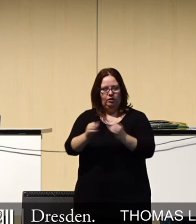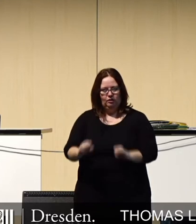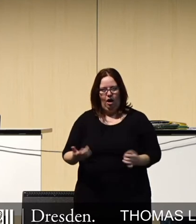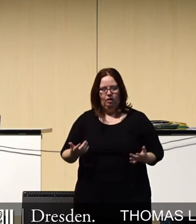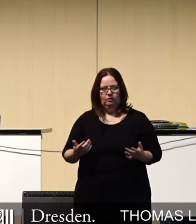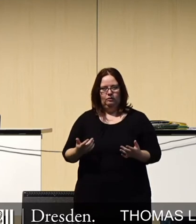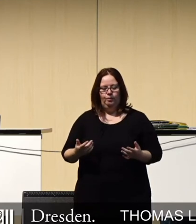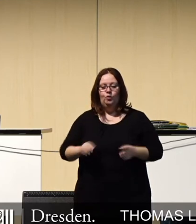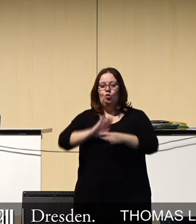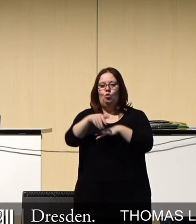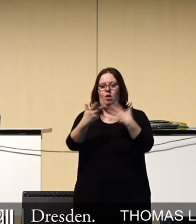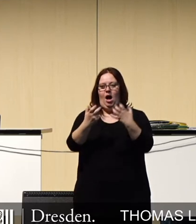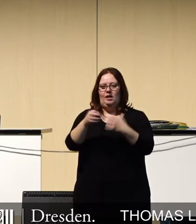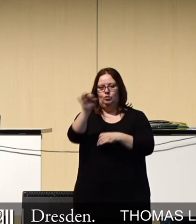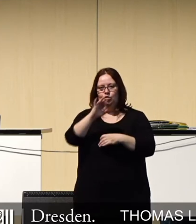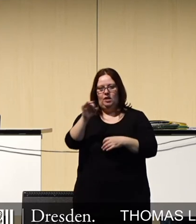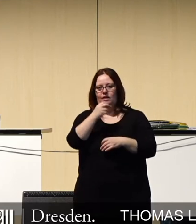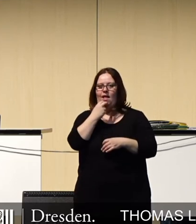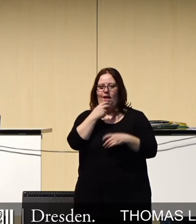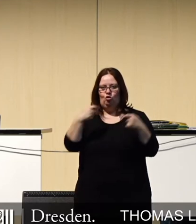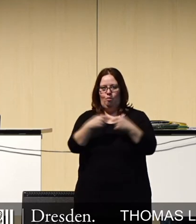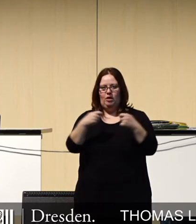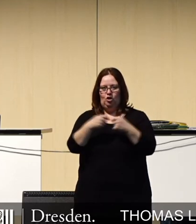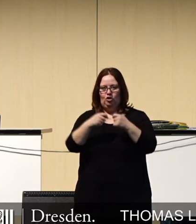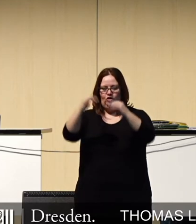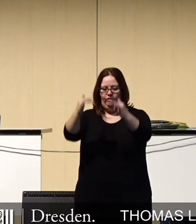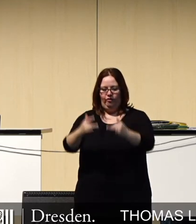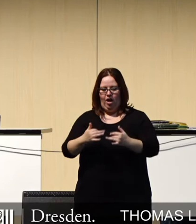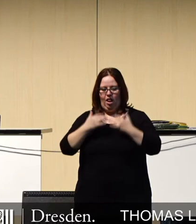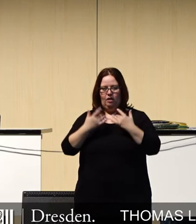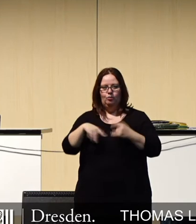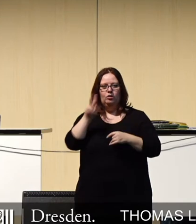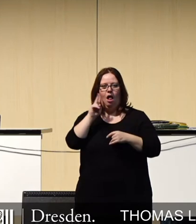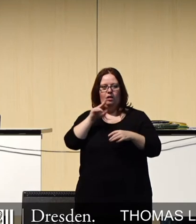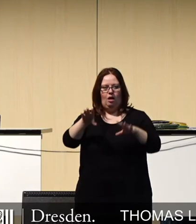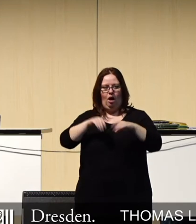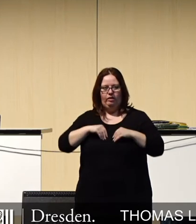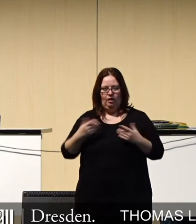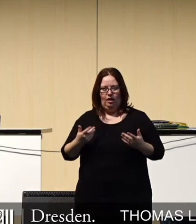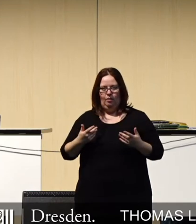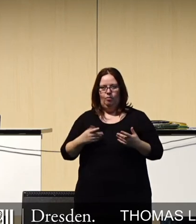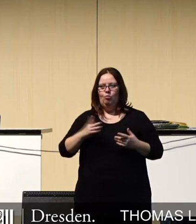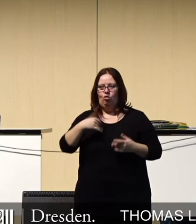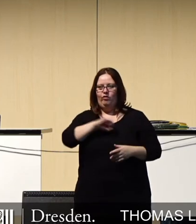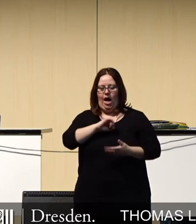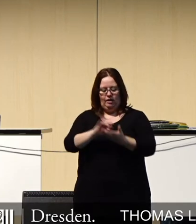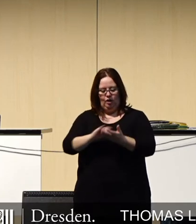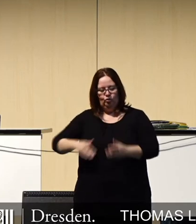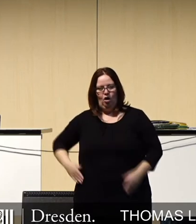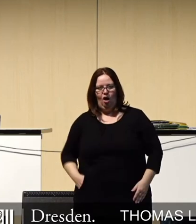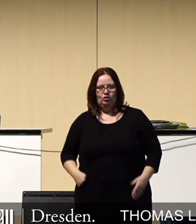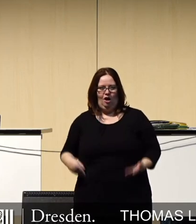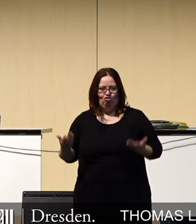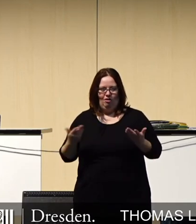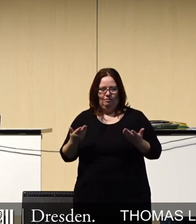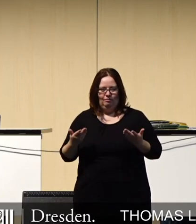Durchschnittlich mehr als 80% der elektromagnetischen Wellen aus dem Mobilfunk, die vom männlichen Körper im Alltag absorbiert werden, stammen vom eigenen Smartphone in der eigenen Hosentasche.